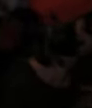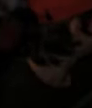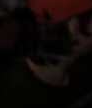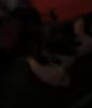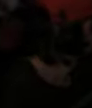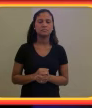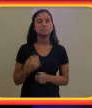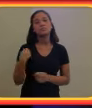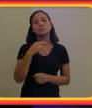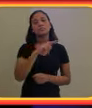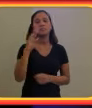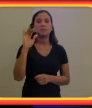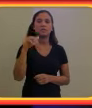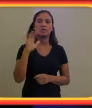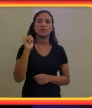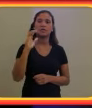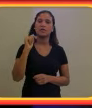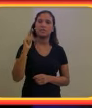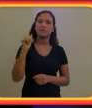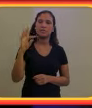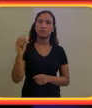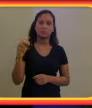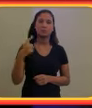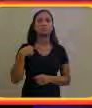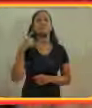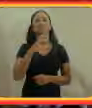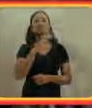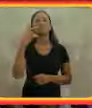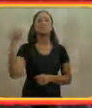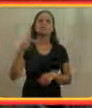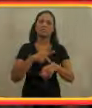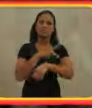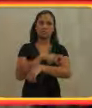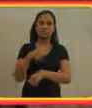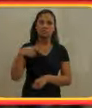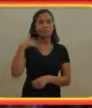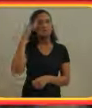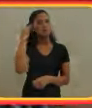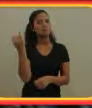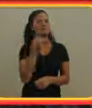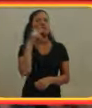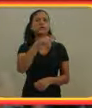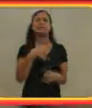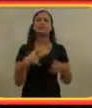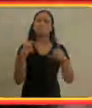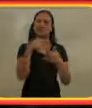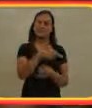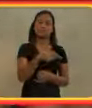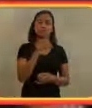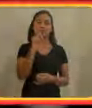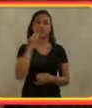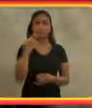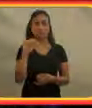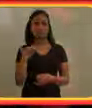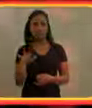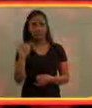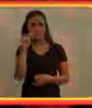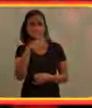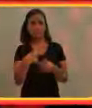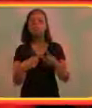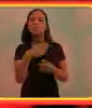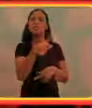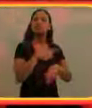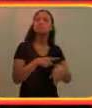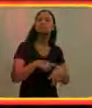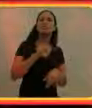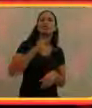sobre a cultura surda. Eu sou Bianca Capato, sou coordenadora pedagógica. Acho muito importante esse evento, a SENSIT,